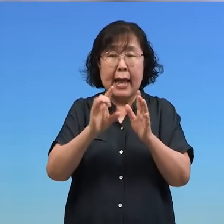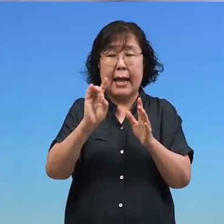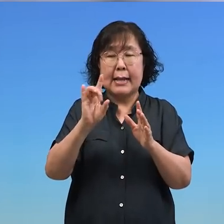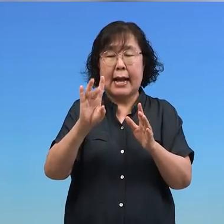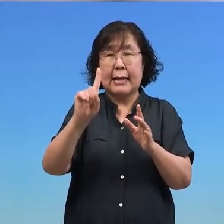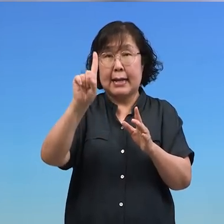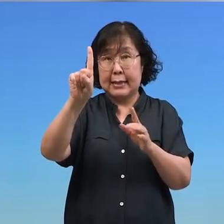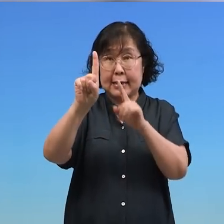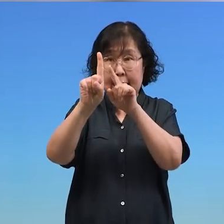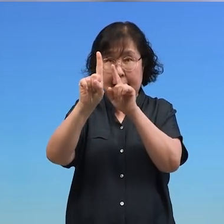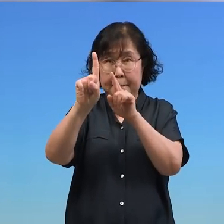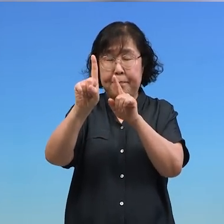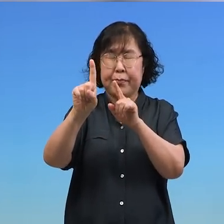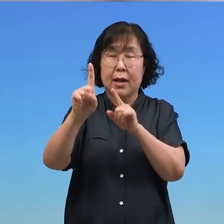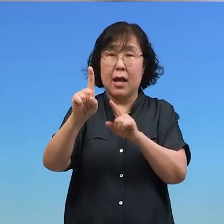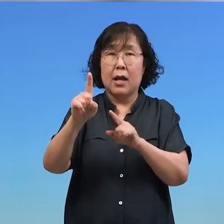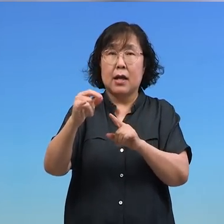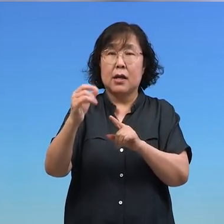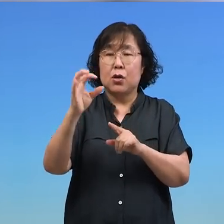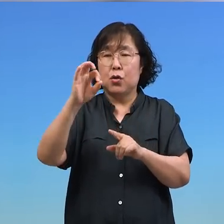명 윤은혜 씨라는 이 가수는요